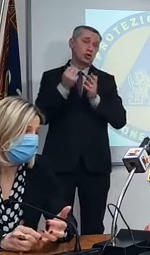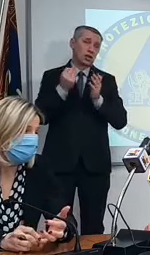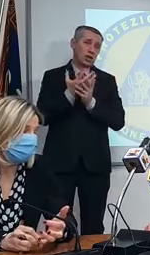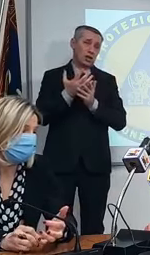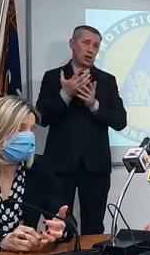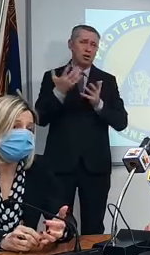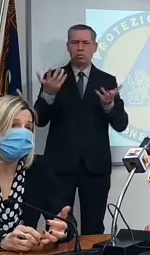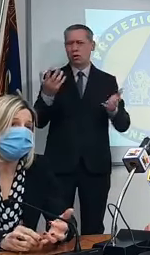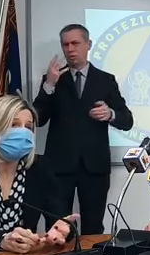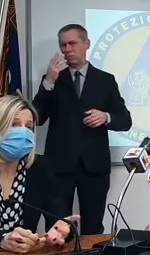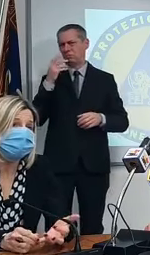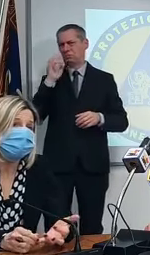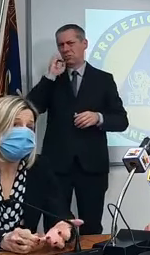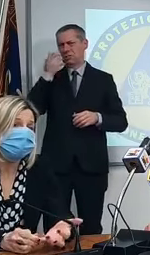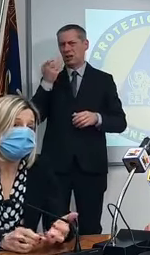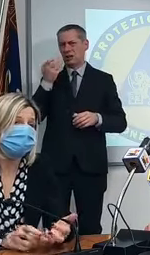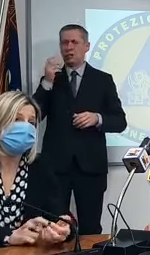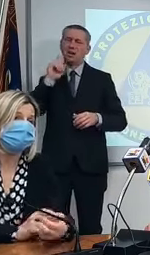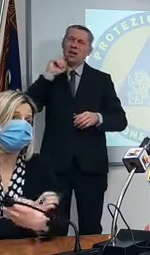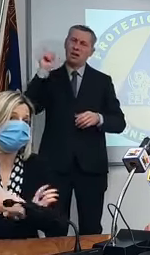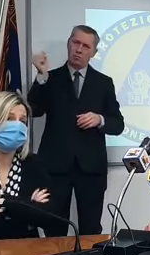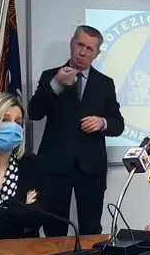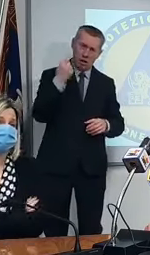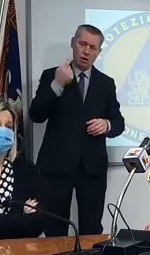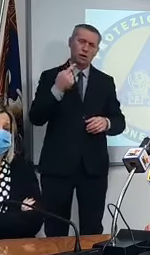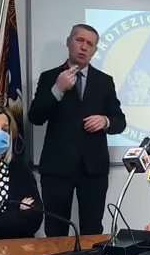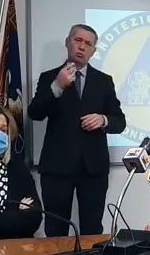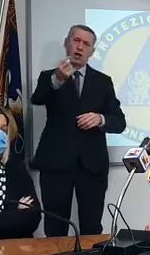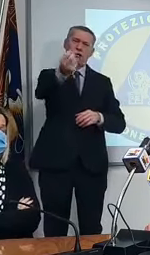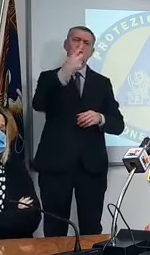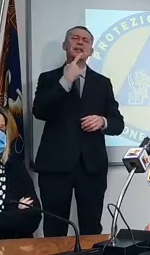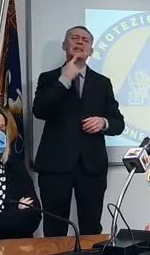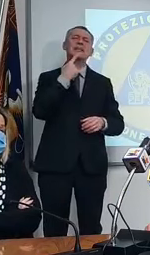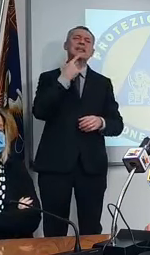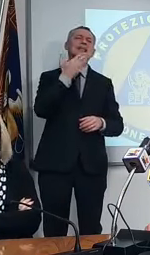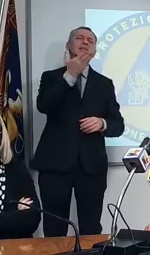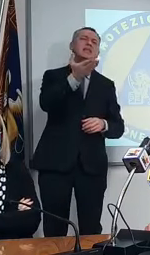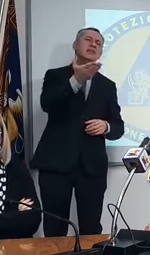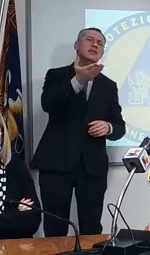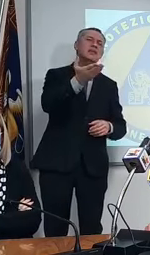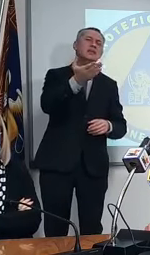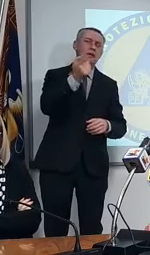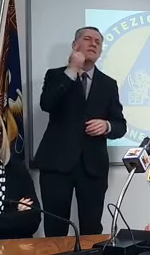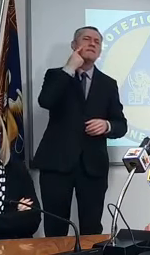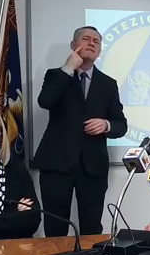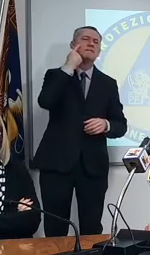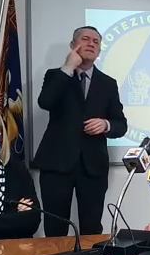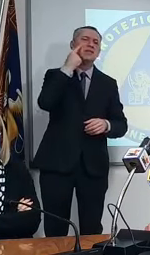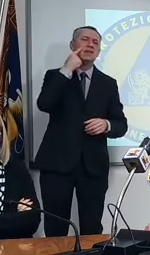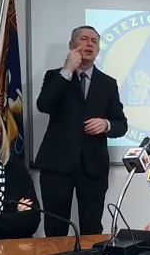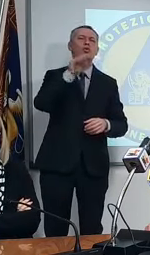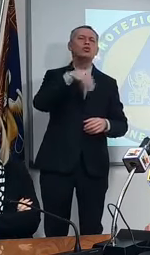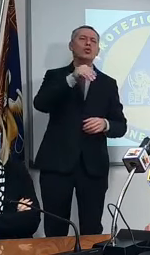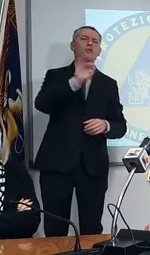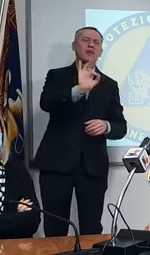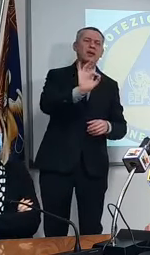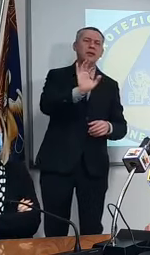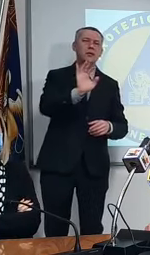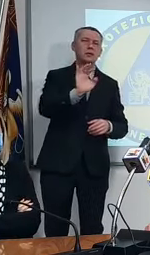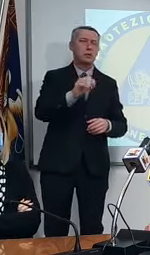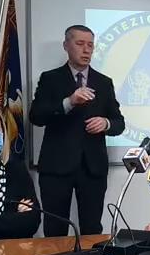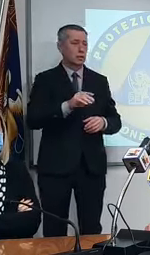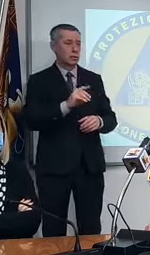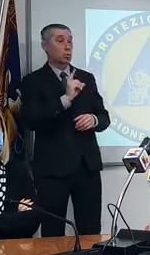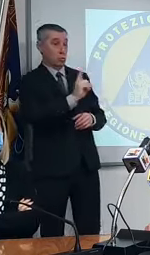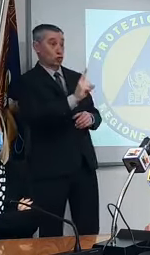e quindi se ci danno un riferimento me ne basterebbe uno me ne basta uno per discutere con il direttore generale è la sua US